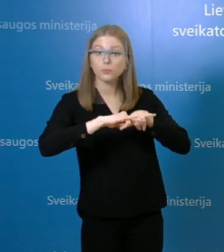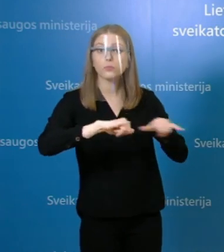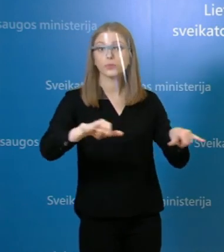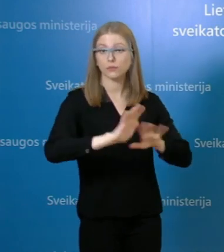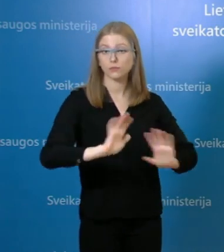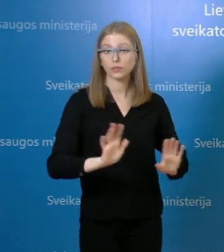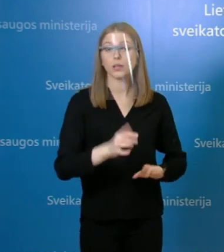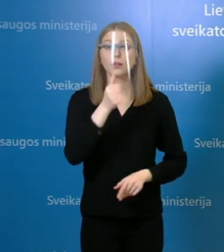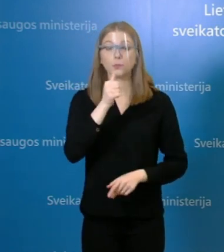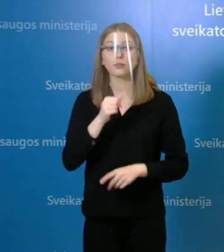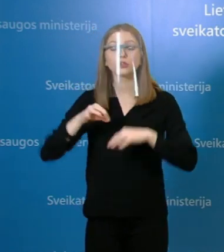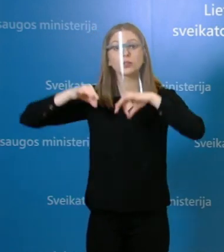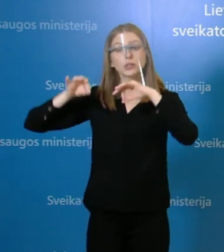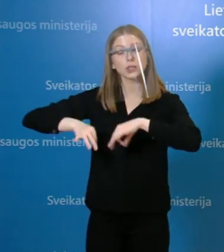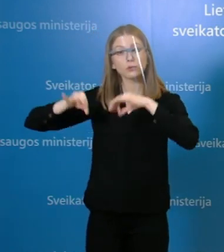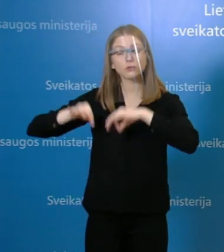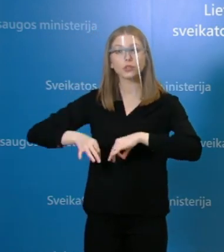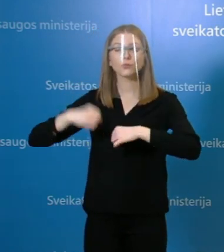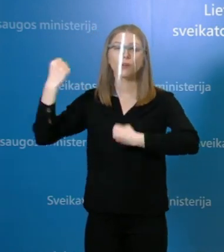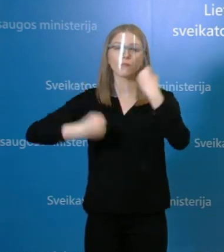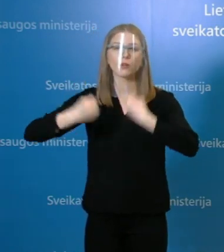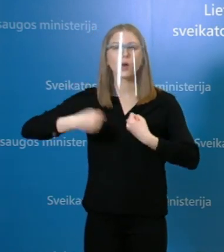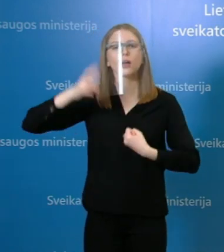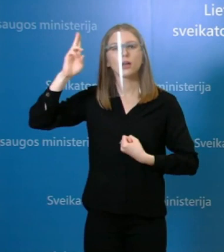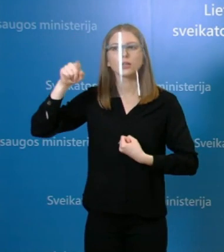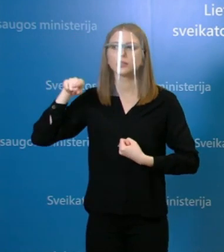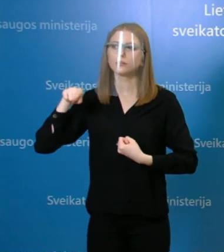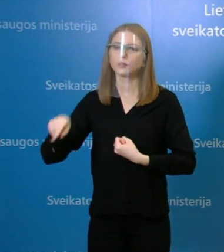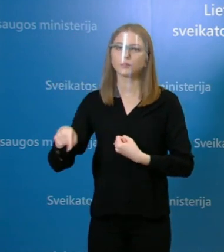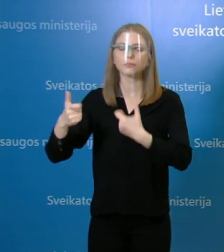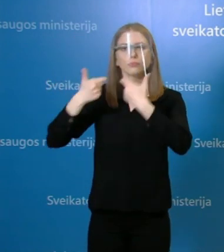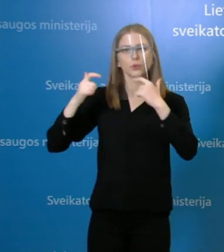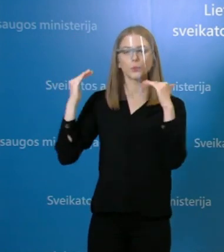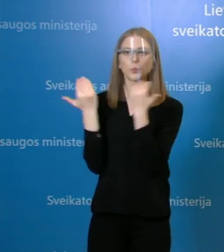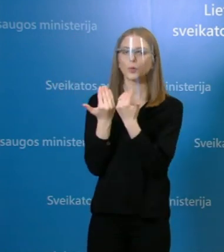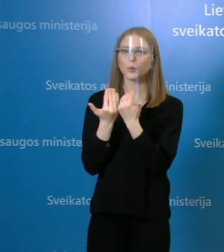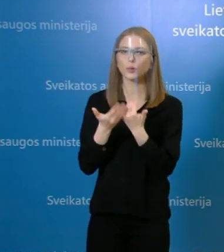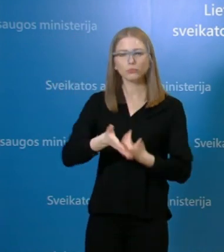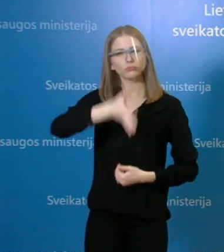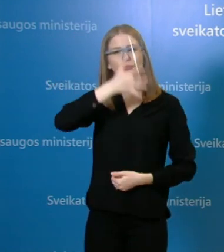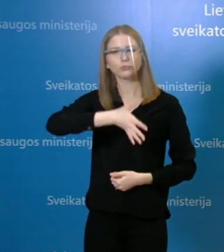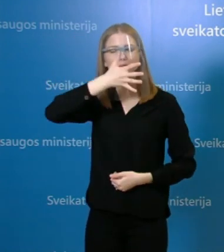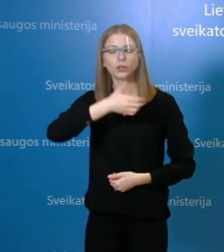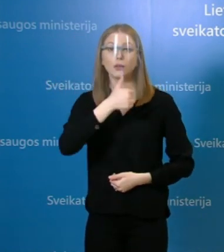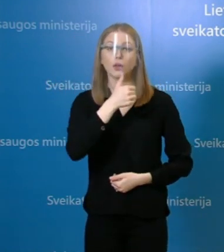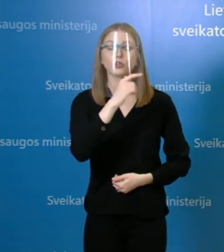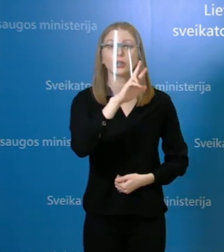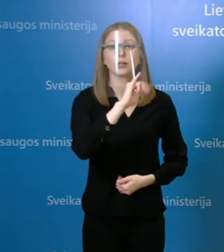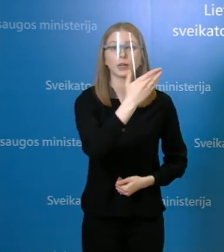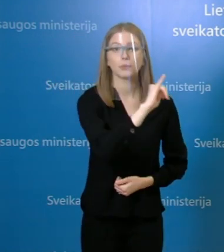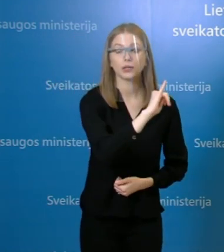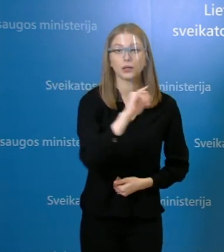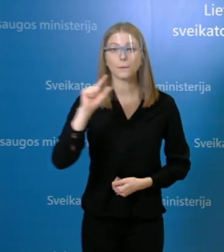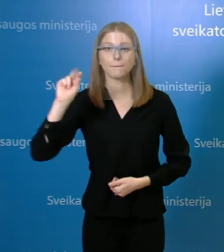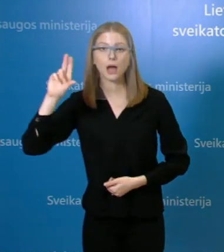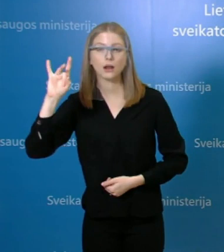nesilaikia ir tos pačios savizolacijos. Tai ar tikrai visi žydiniai yra aiškus, nes, tarkim, Rimi irgi su pergalės, laikva, kaip